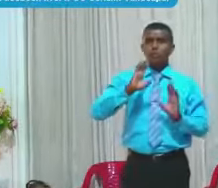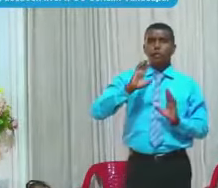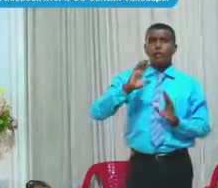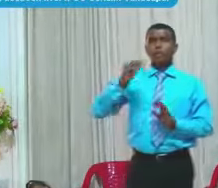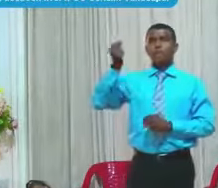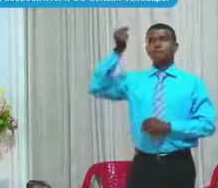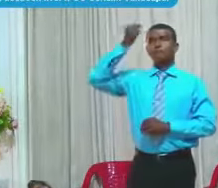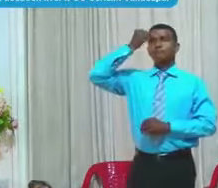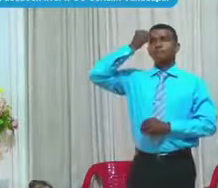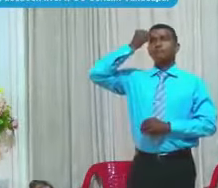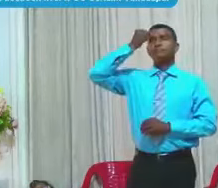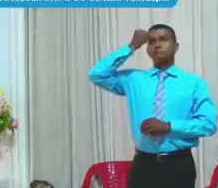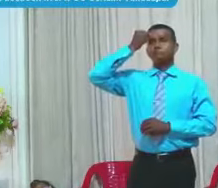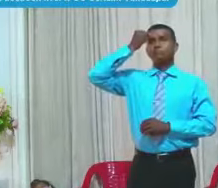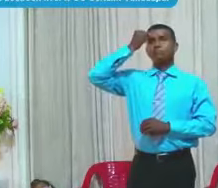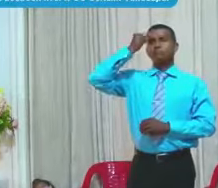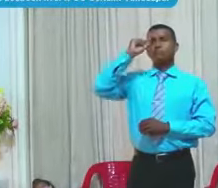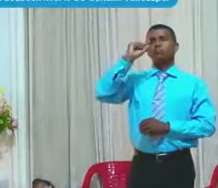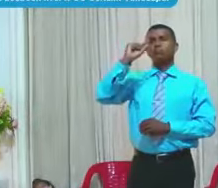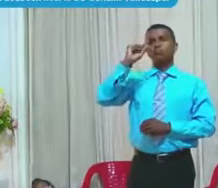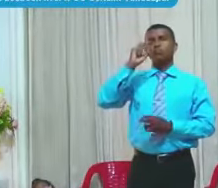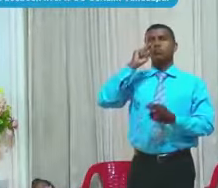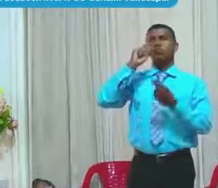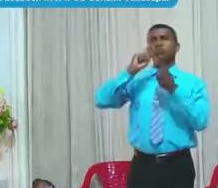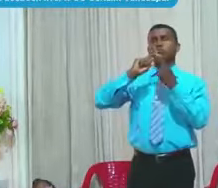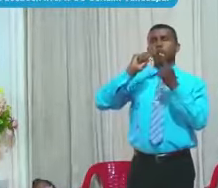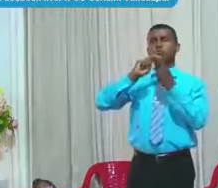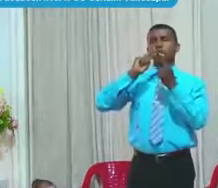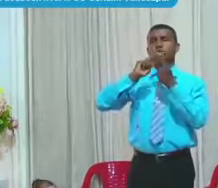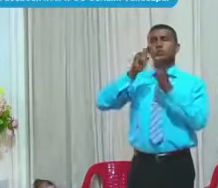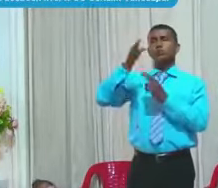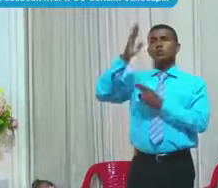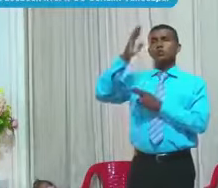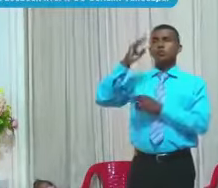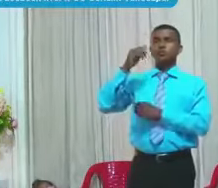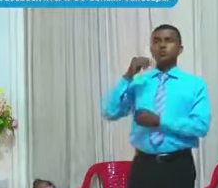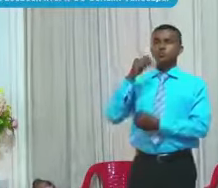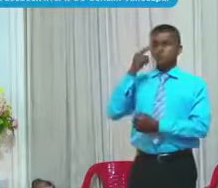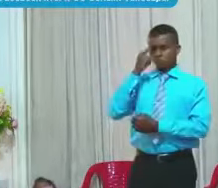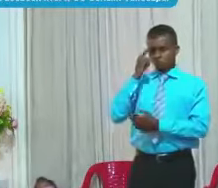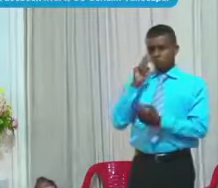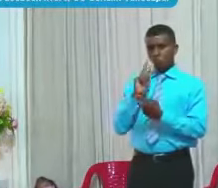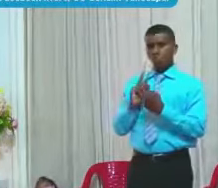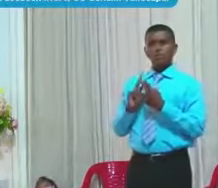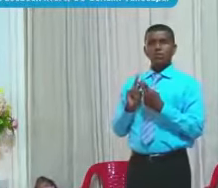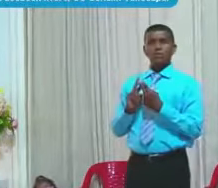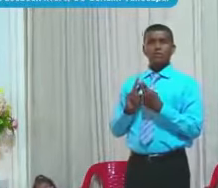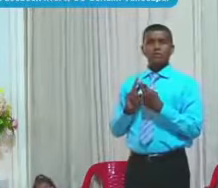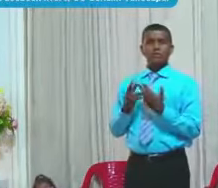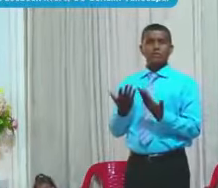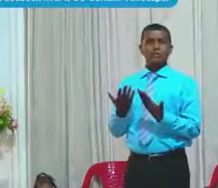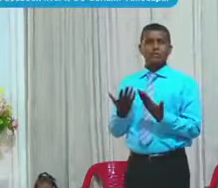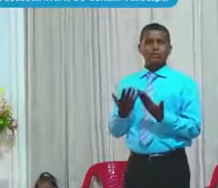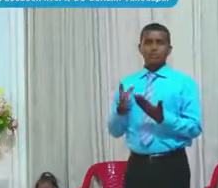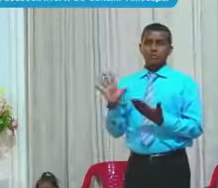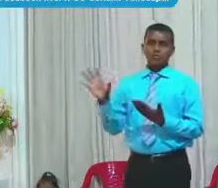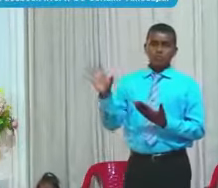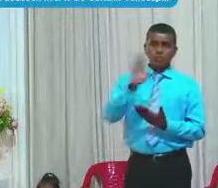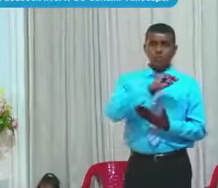Dios Y tiene un Conocimiento Básico Moral Todo ser humano